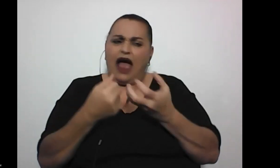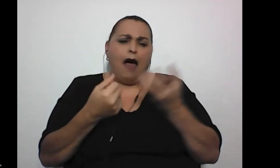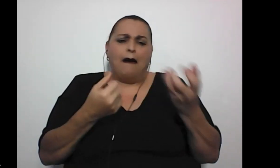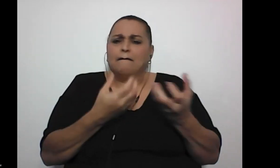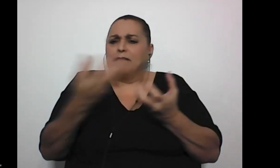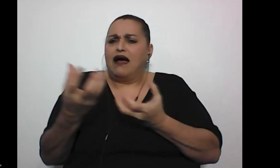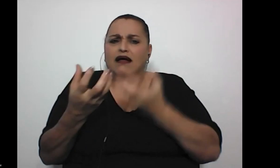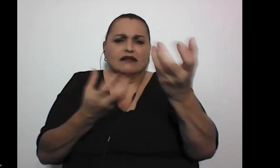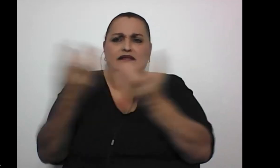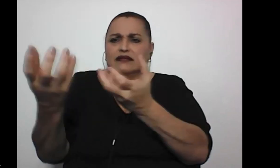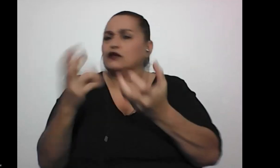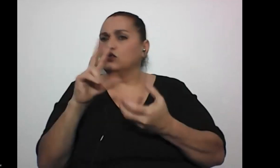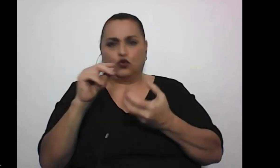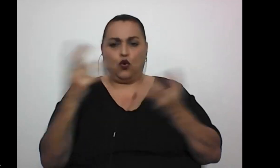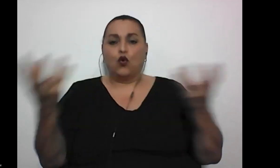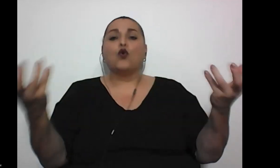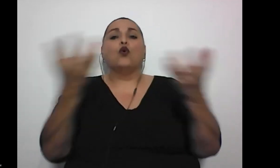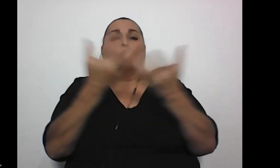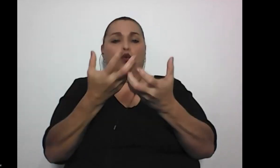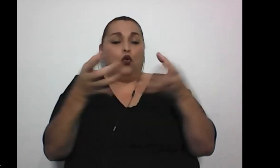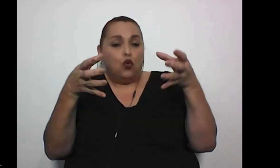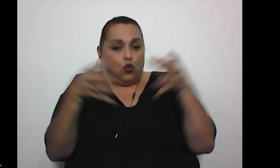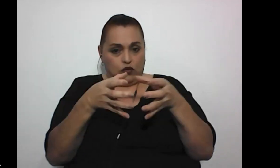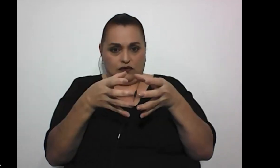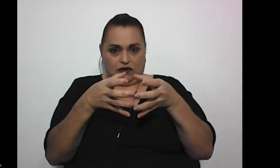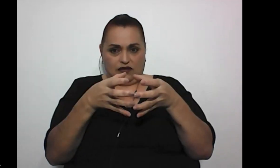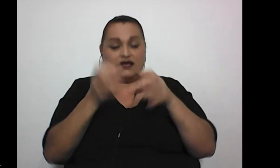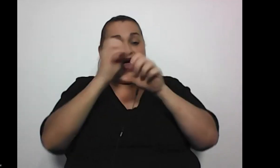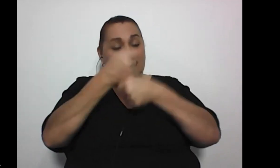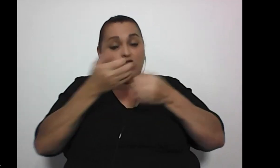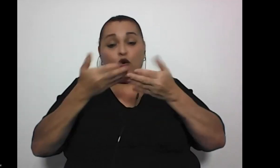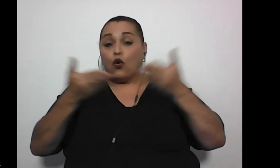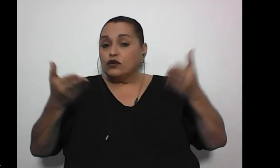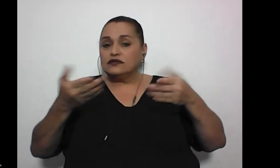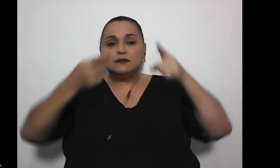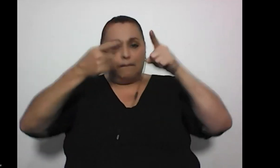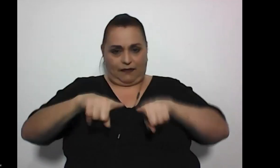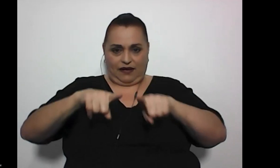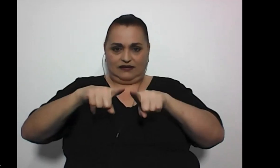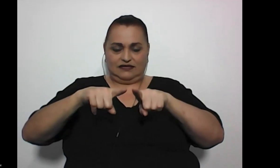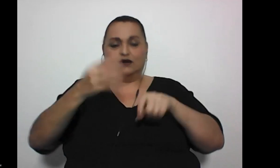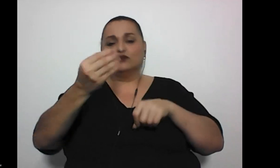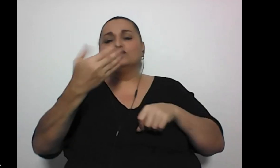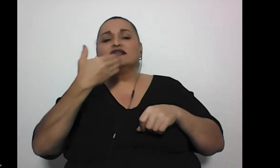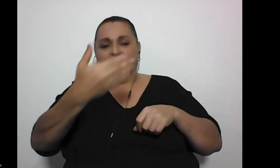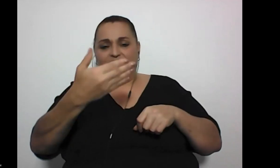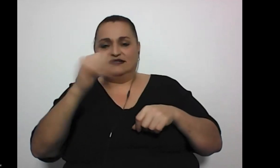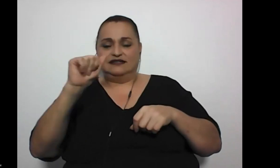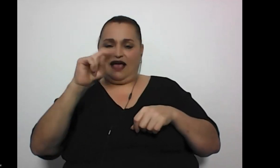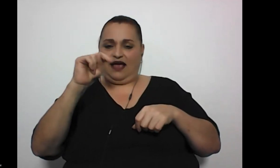una por allá perdida como sino juntas juntos para hacer que las cosas pasen muchísimas gracias Ana